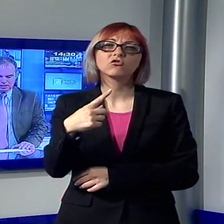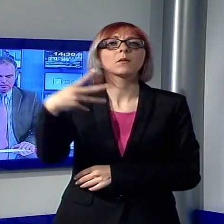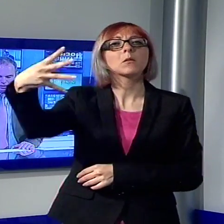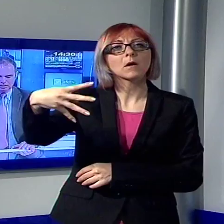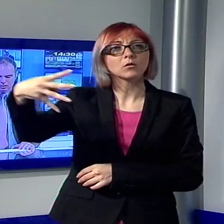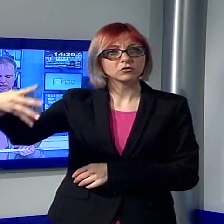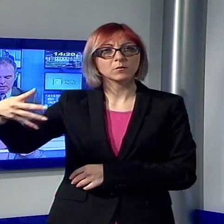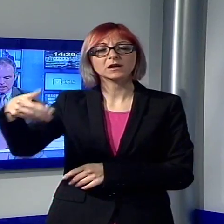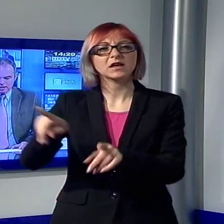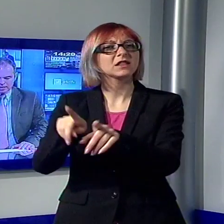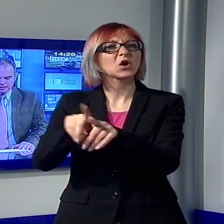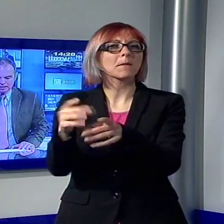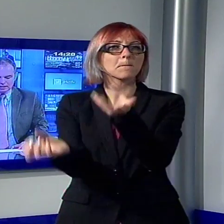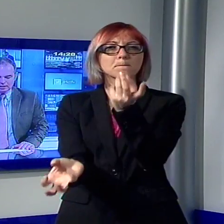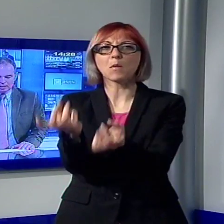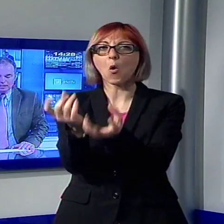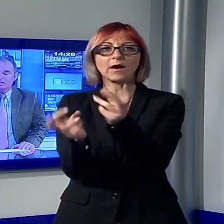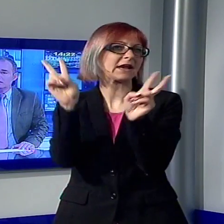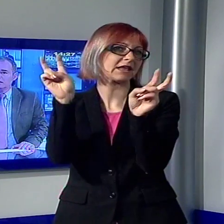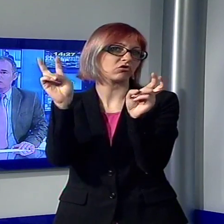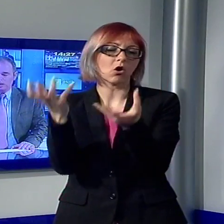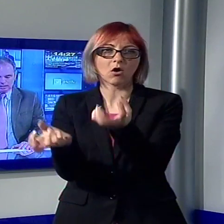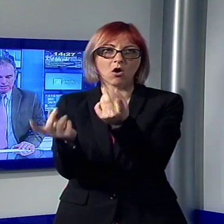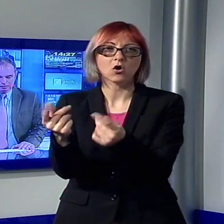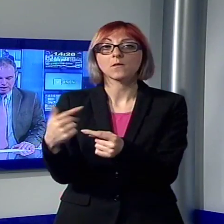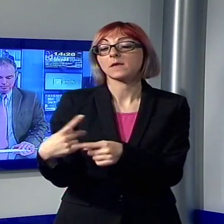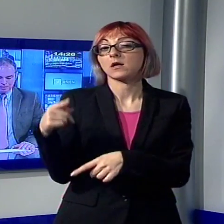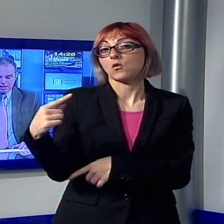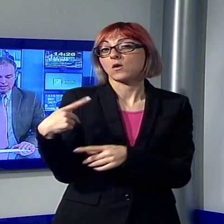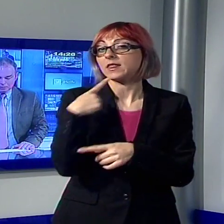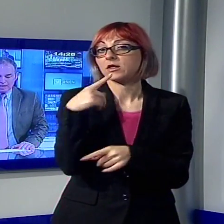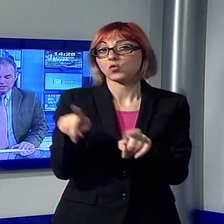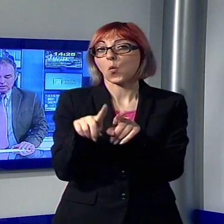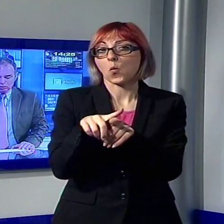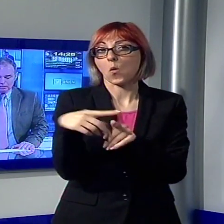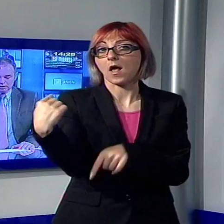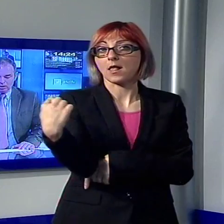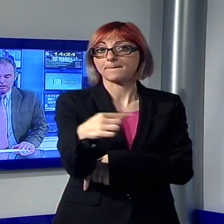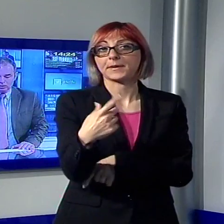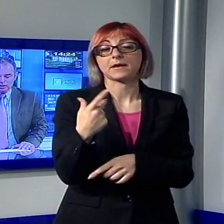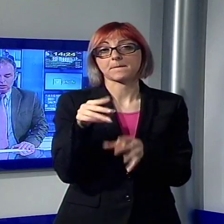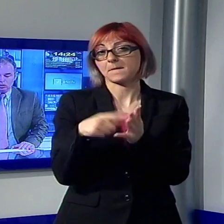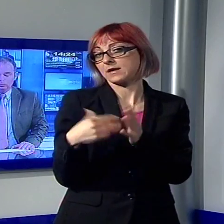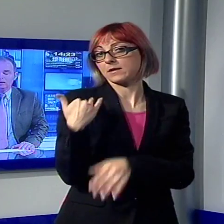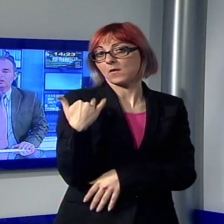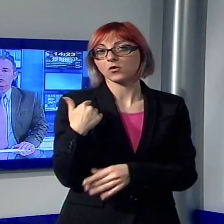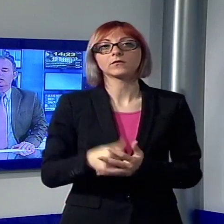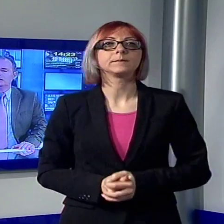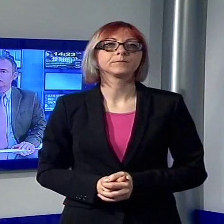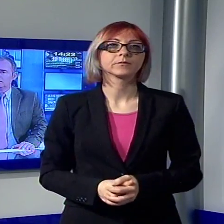definizione che gli era stata data dall'ex sindaco qualche mese fa. Gasparri e il senatore Matteoli erano stati ospiti di un'iniziativa